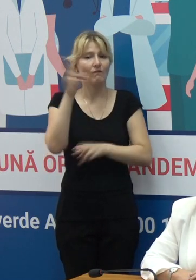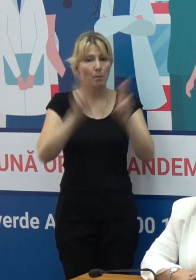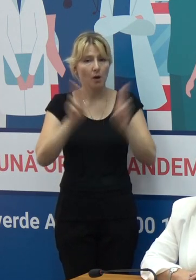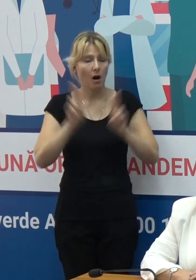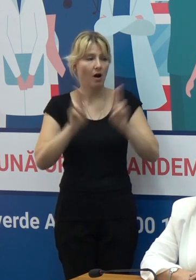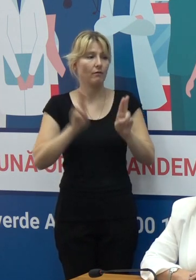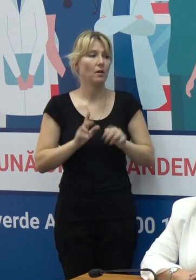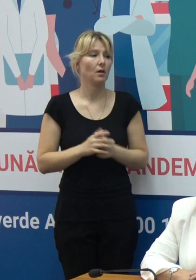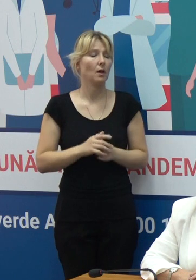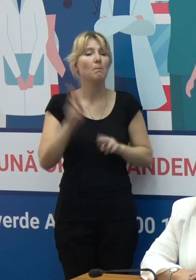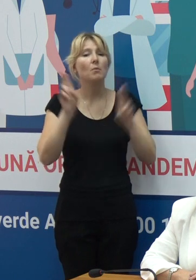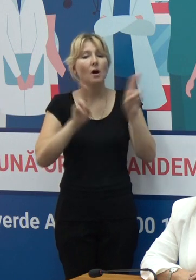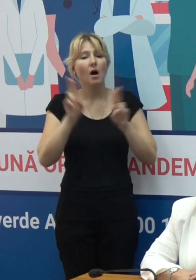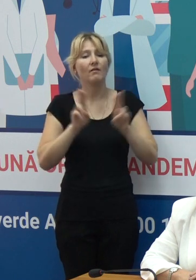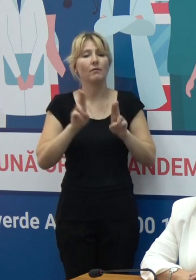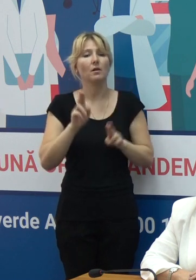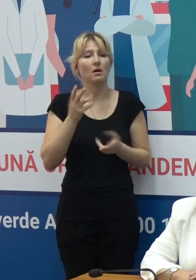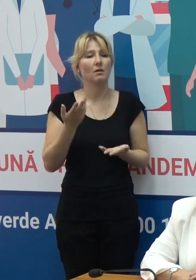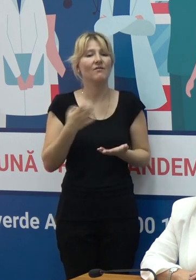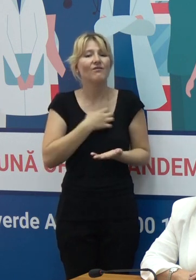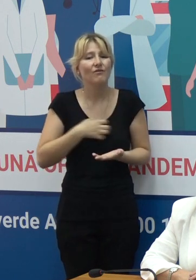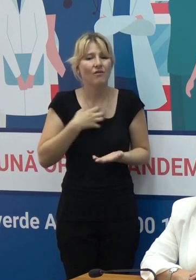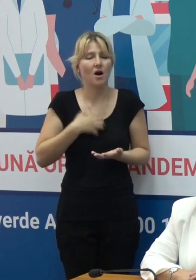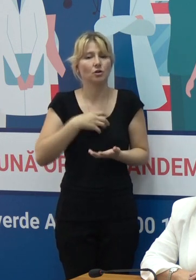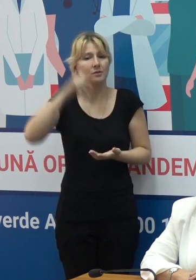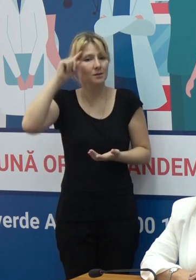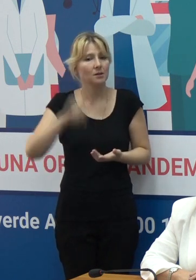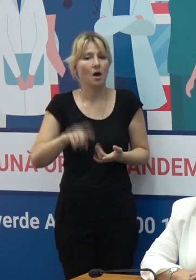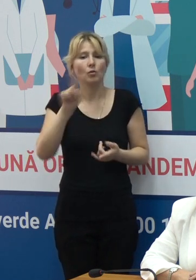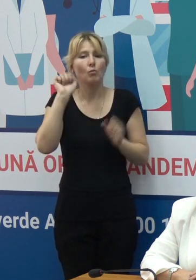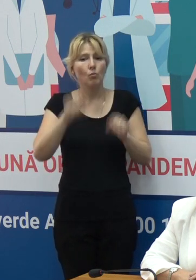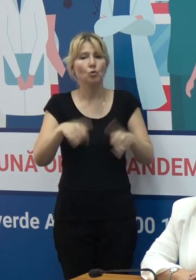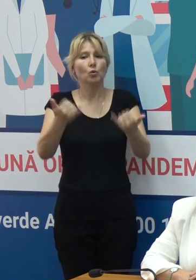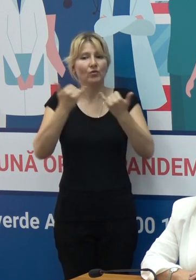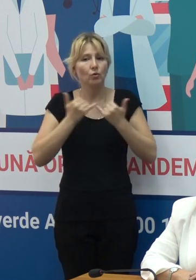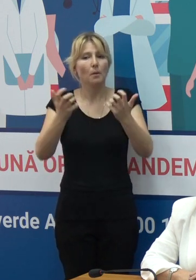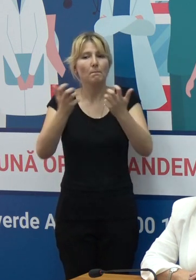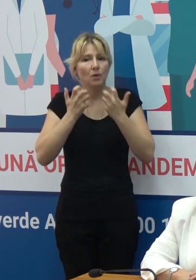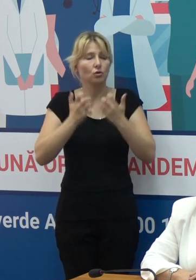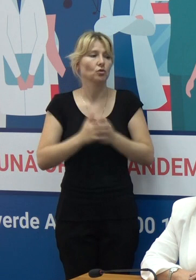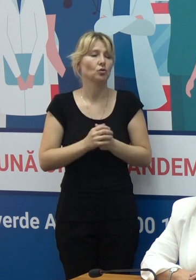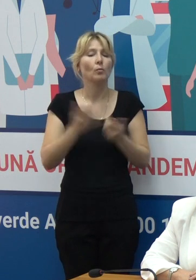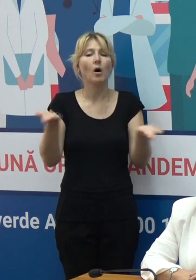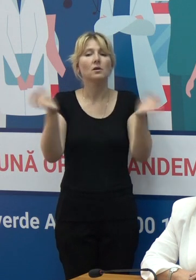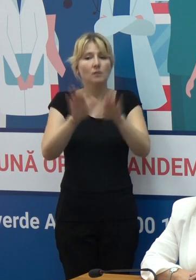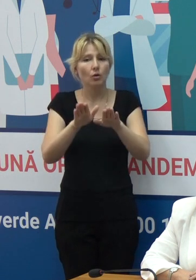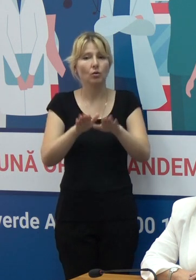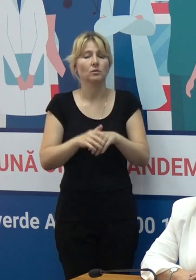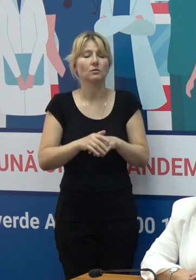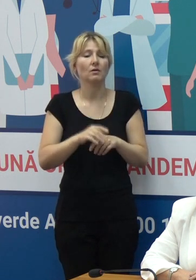măsura cheie care poate să ne ofere protecție rămâne vaccinare,